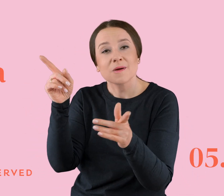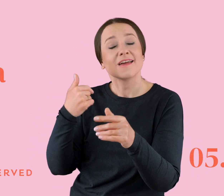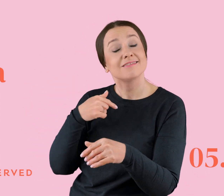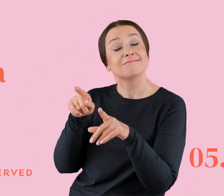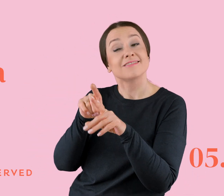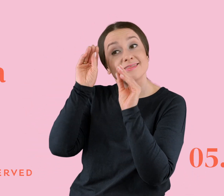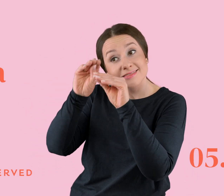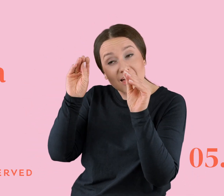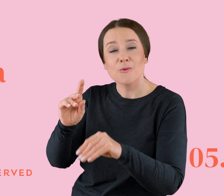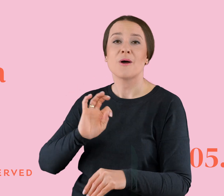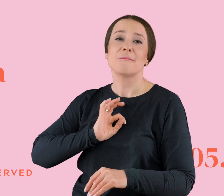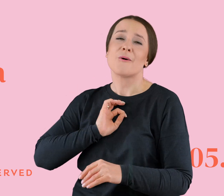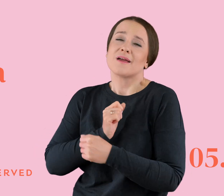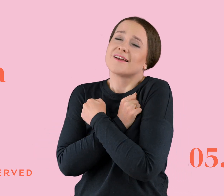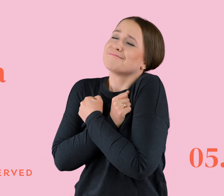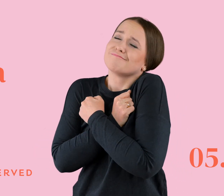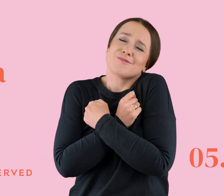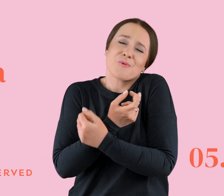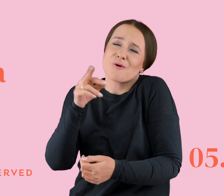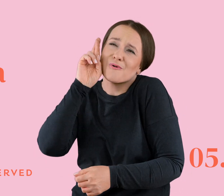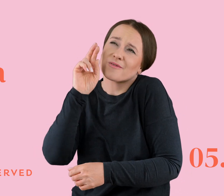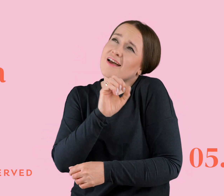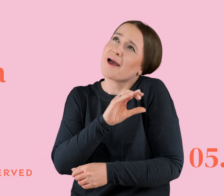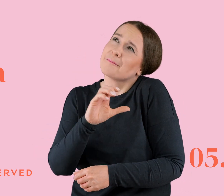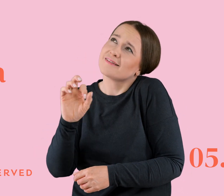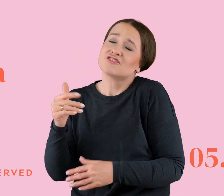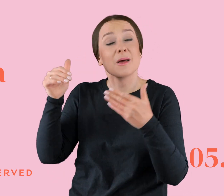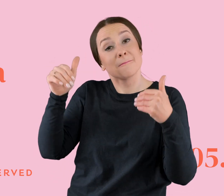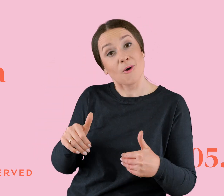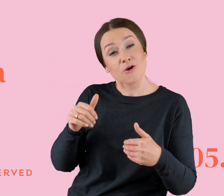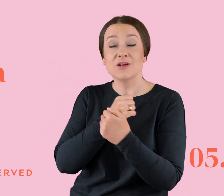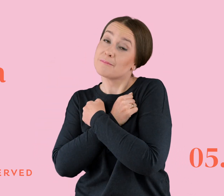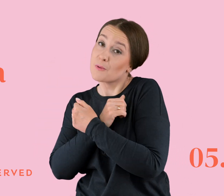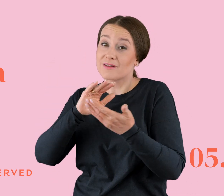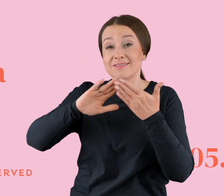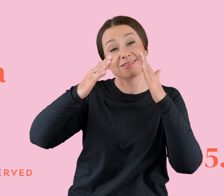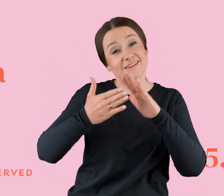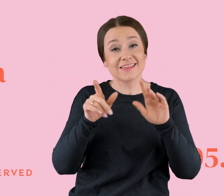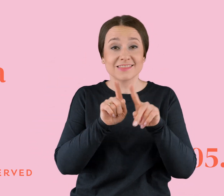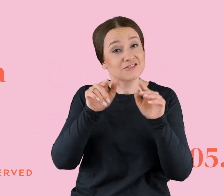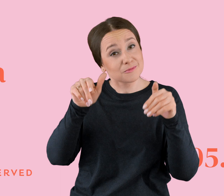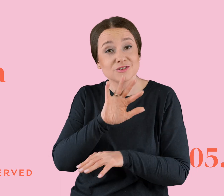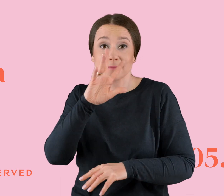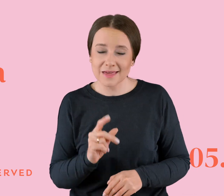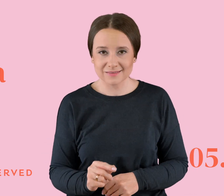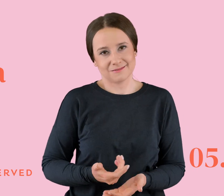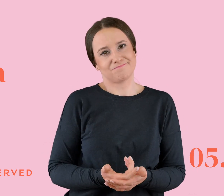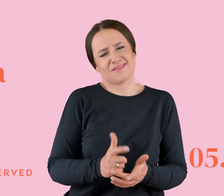miłostego abecadła. Ja mu wyjaśnię, że miłość może być odwzajemniona i może być piękna. No a co tam w ogóle było